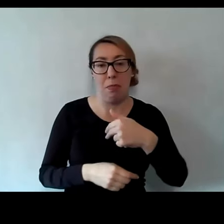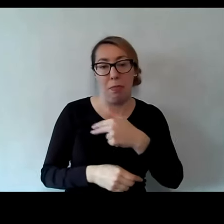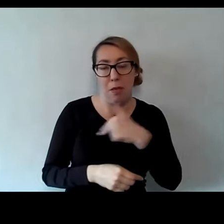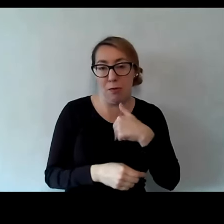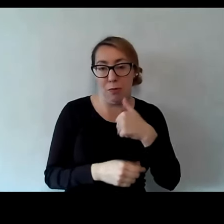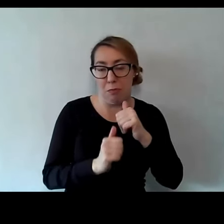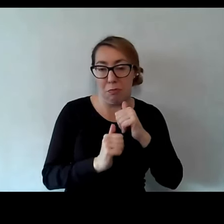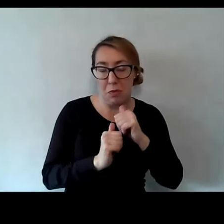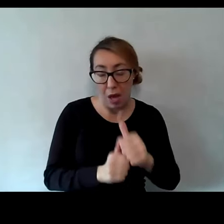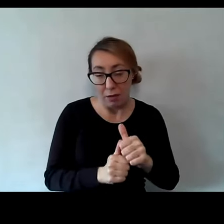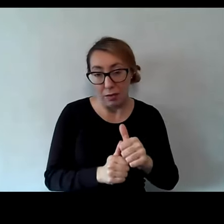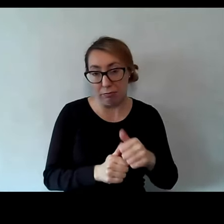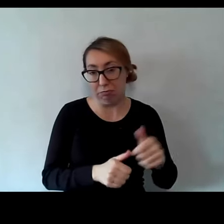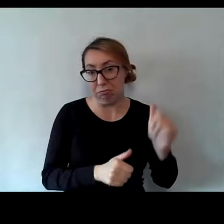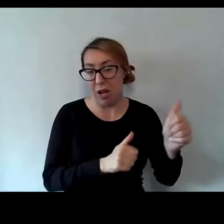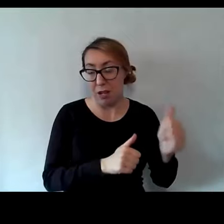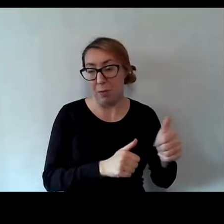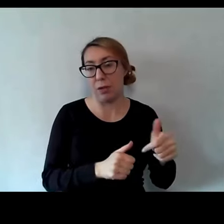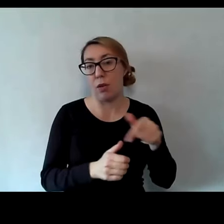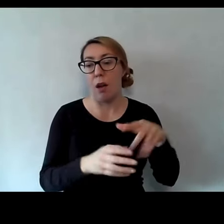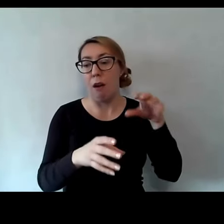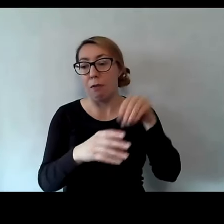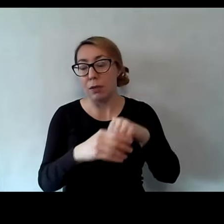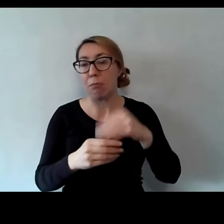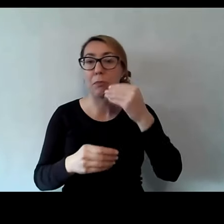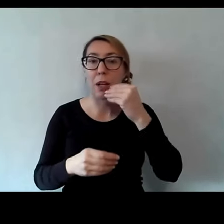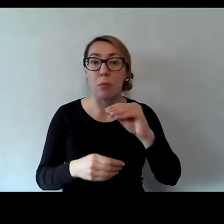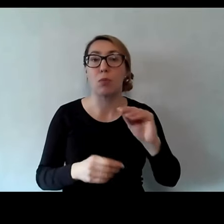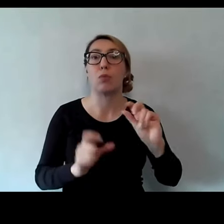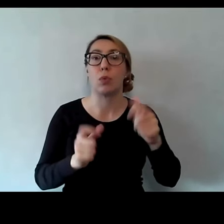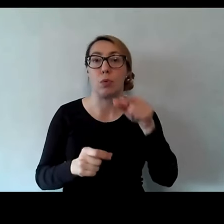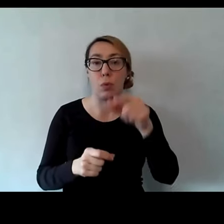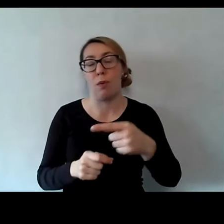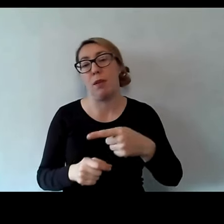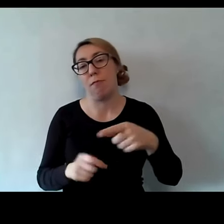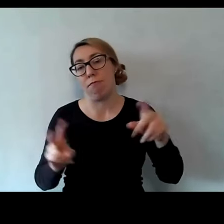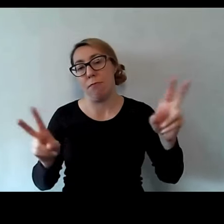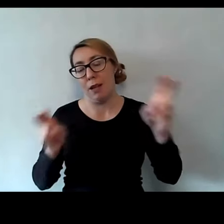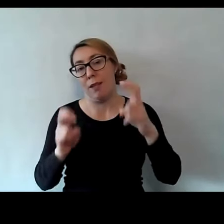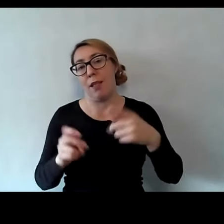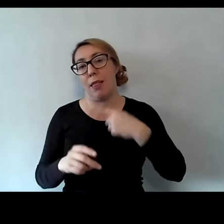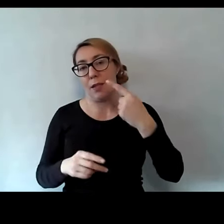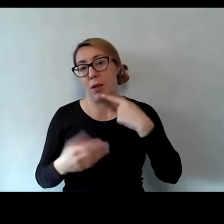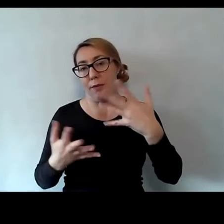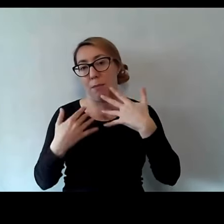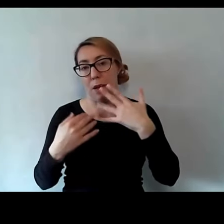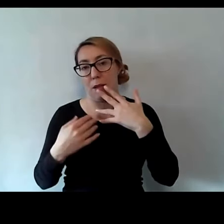i wśród tych najlepszych innowacji znalazł się właśnie językowy spacer wirtualny